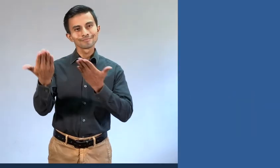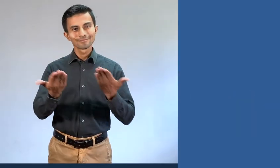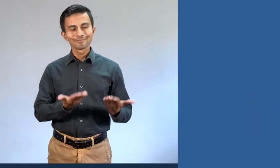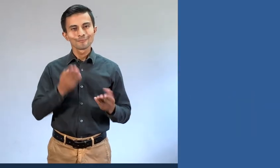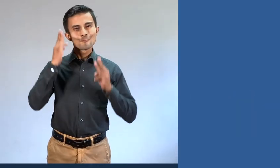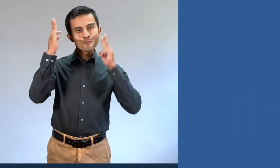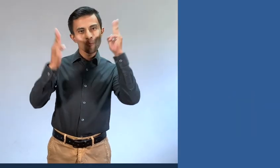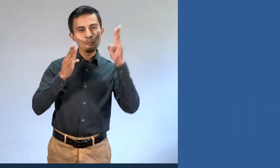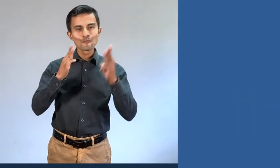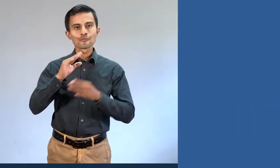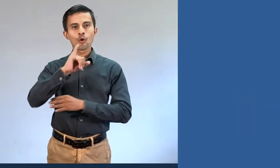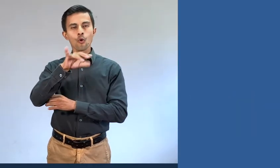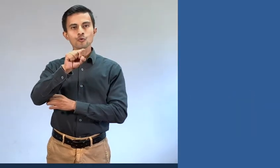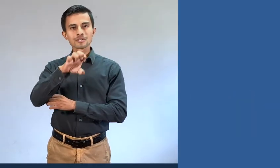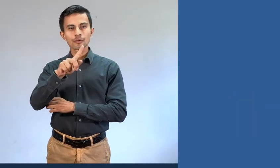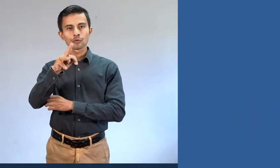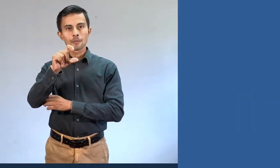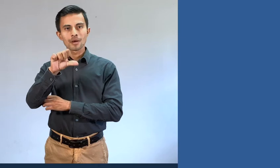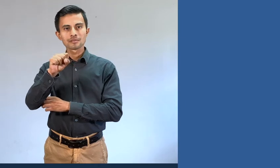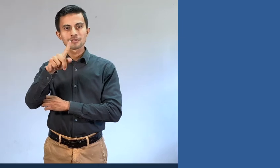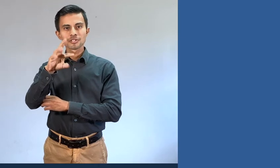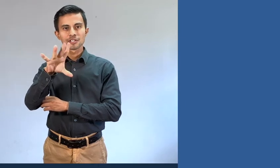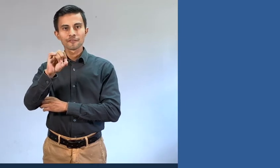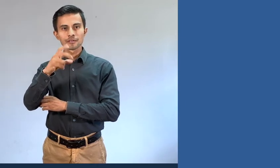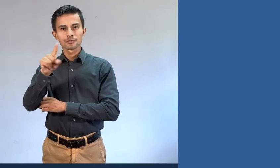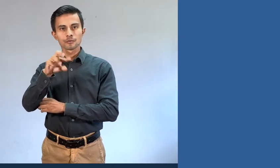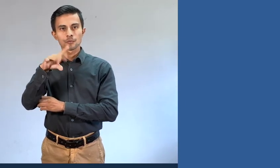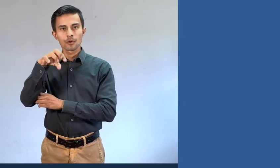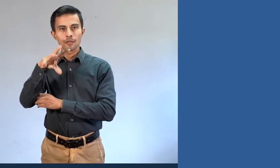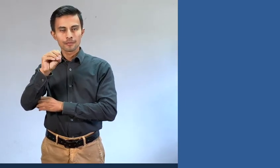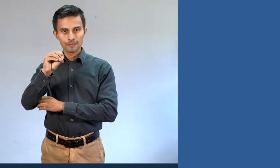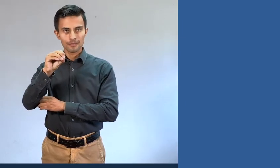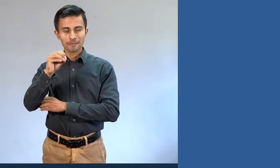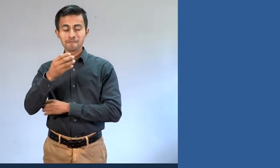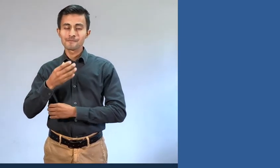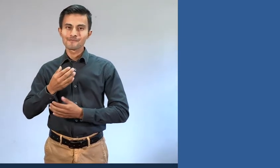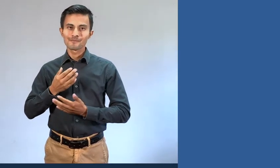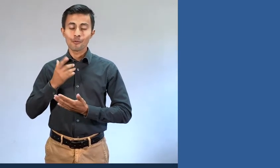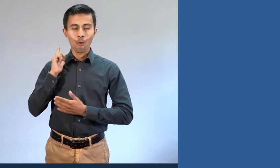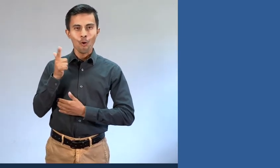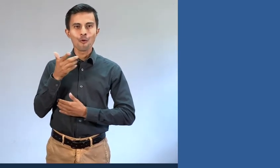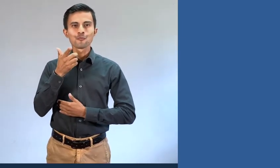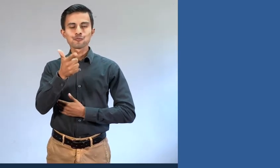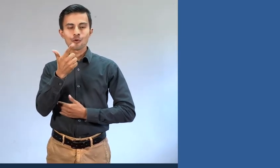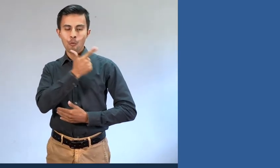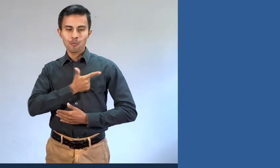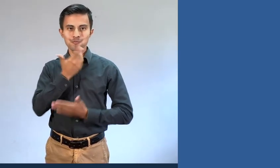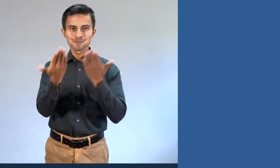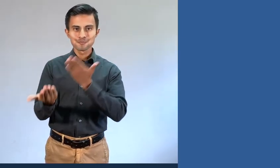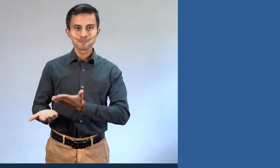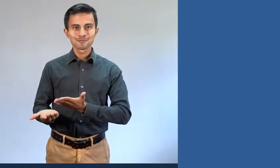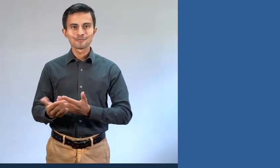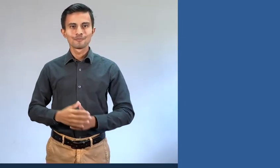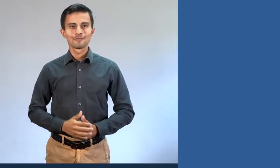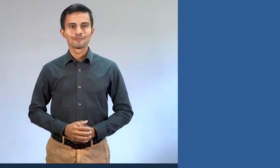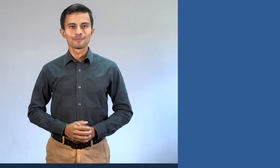Bienvenido. Gracias por visitar el Museo José y Tomás Chávez Morado. Esperamos que disfrutes tu visita.